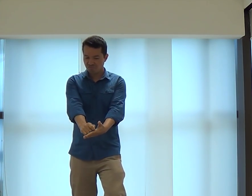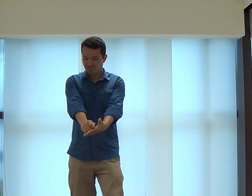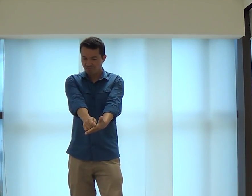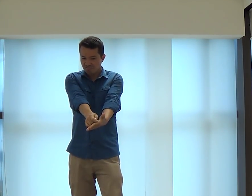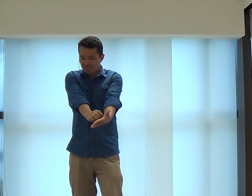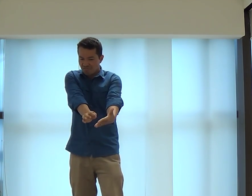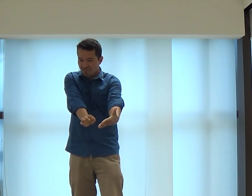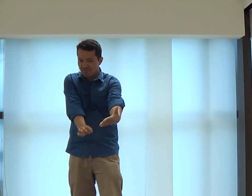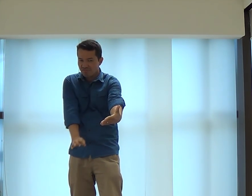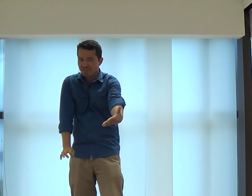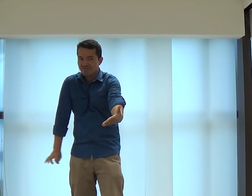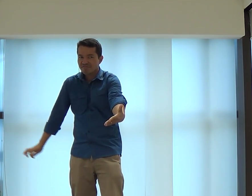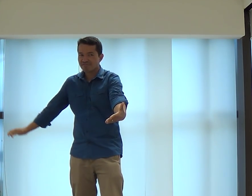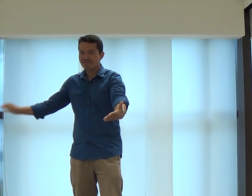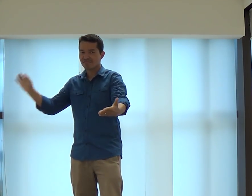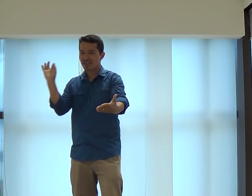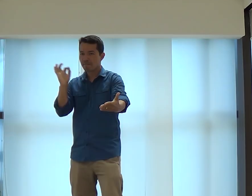Então, ele pegava lá e escrevia.